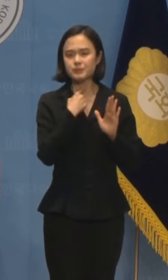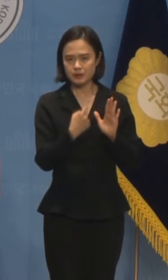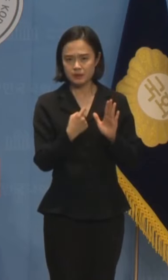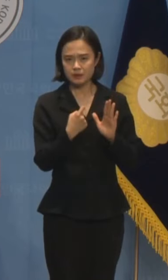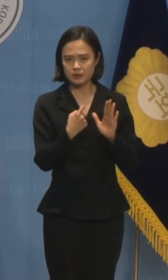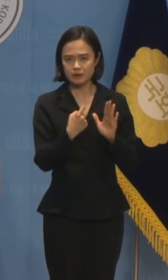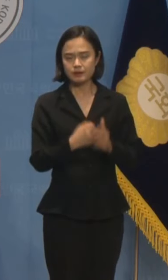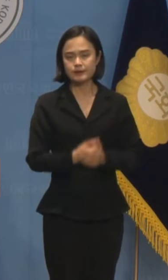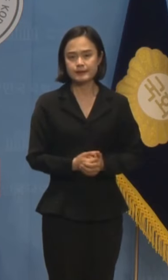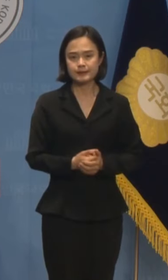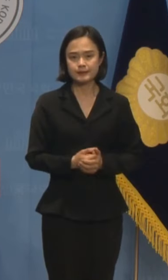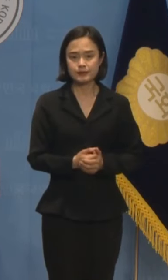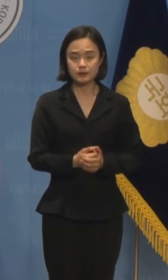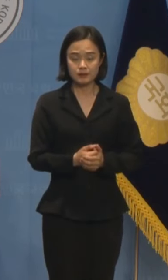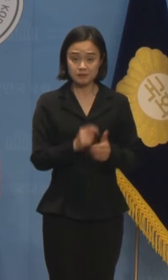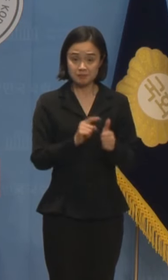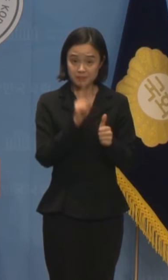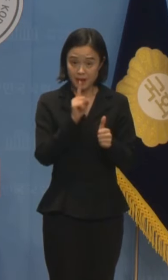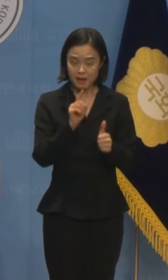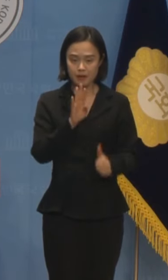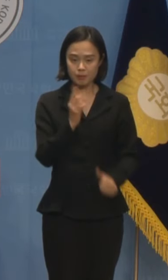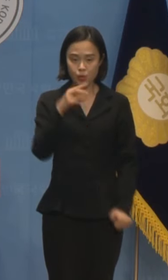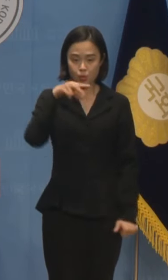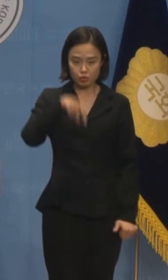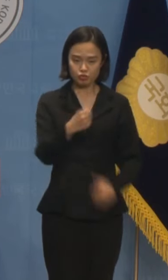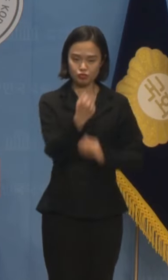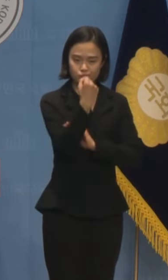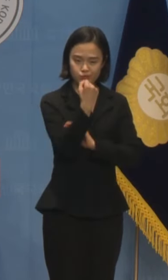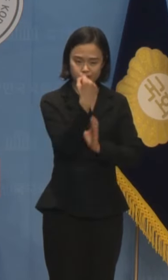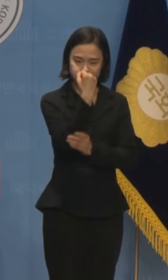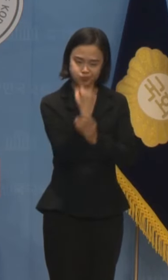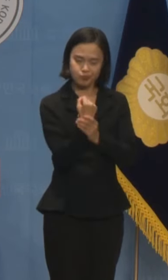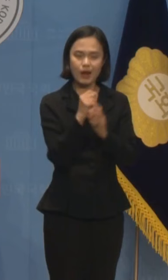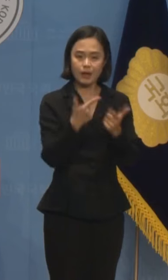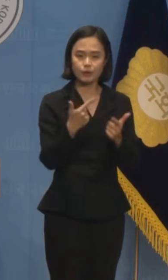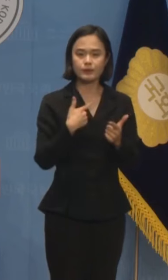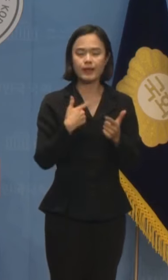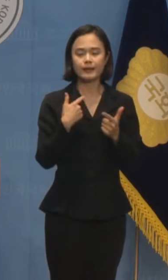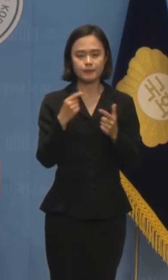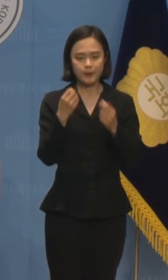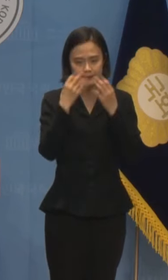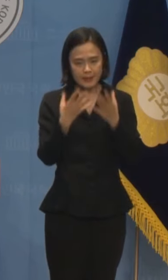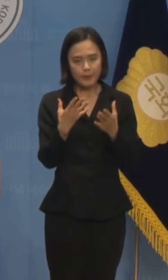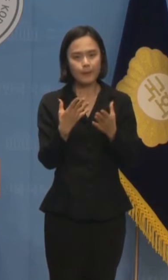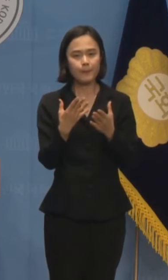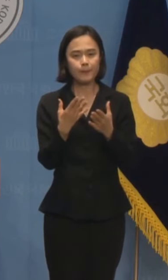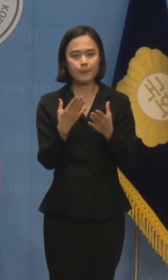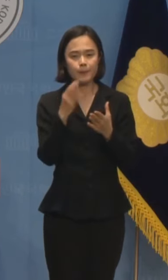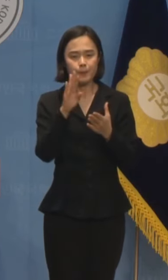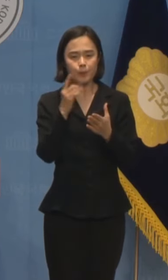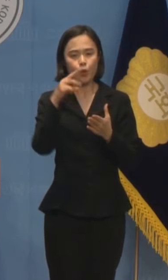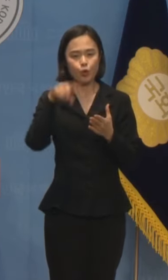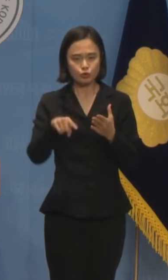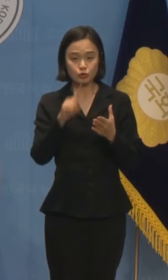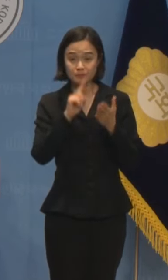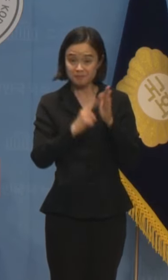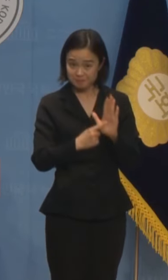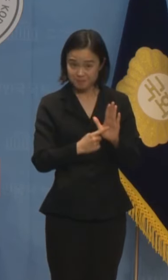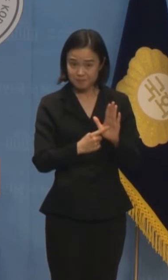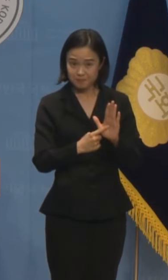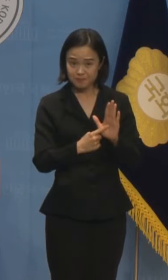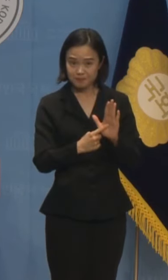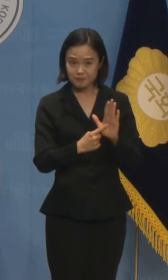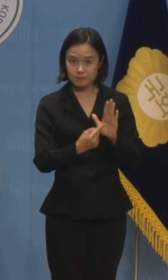보수보다 합리적인 개혁적 보수로 지지받은 이준석 의원 입장에서 김건희씨와 도매급으로 같이 취급받는